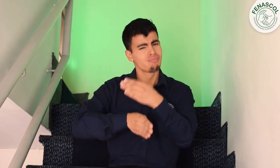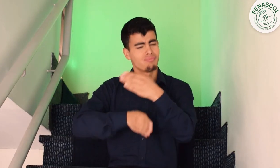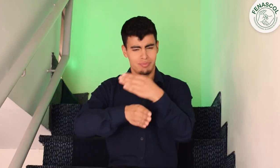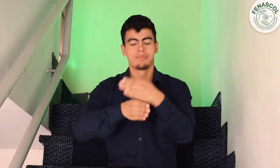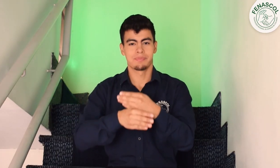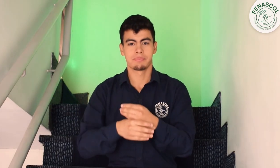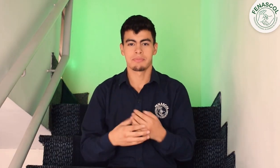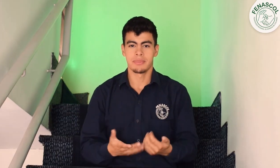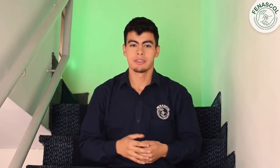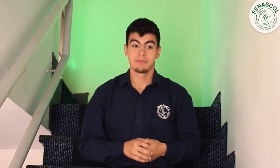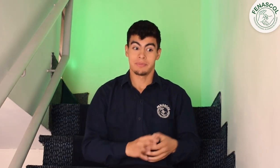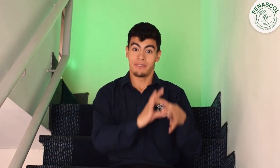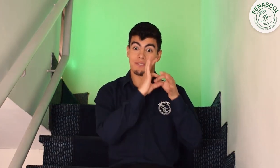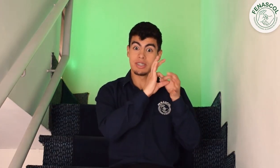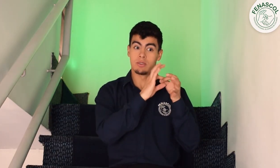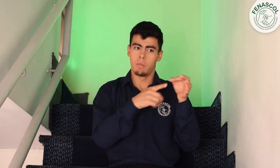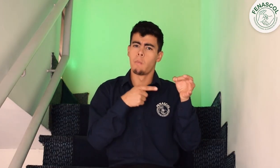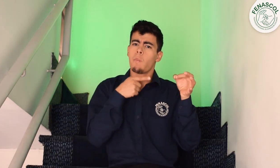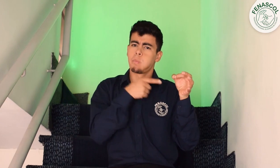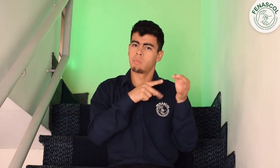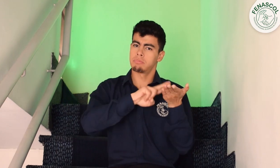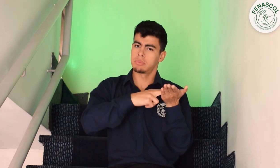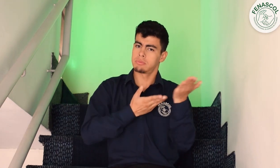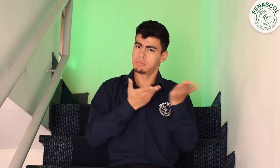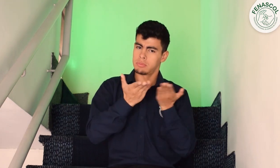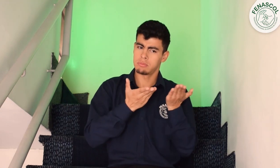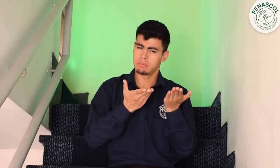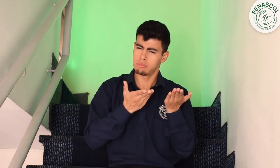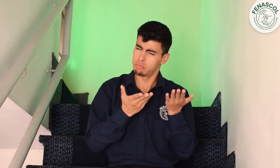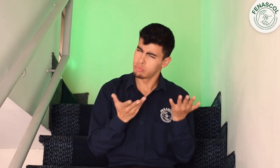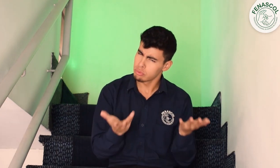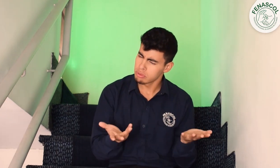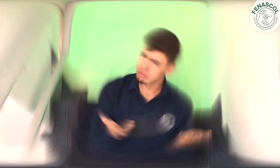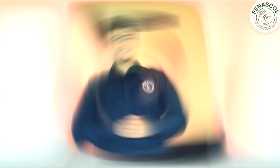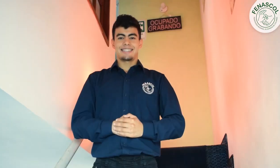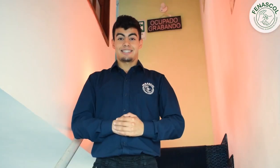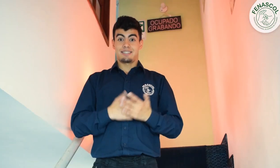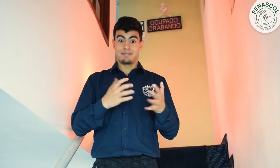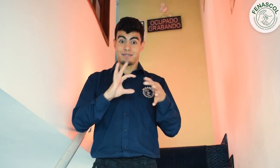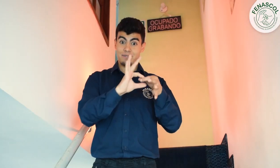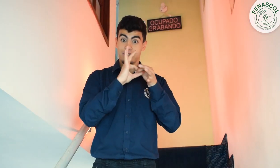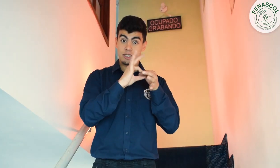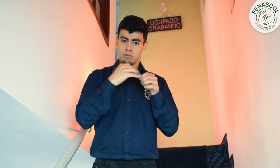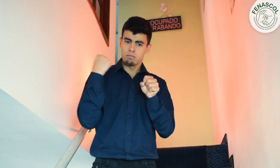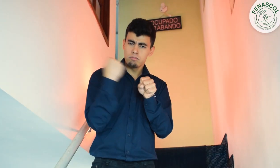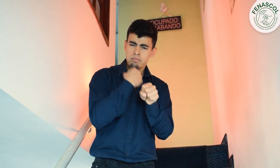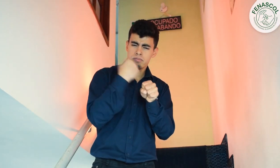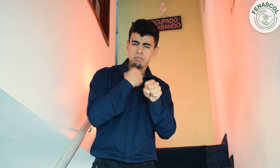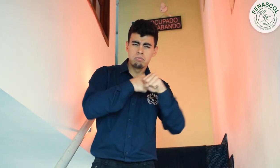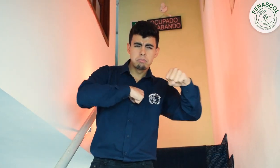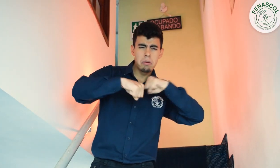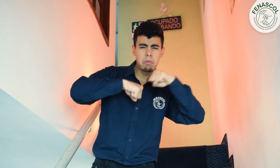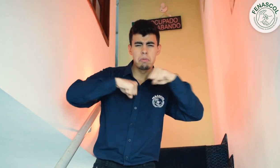Continuaremos en este ejercicio. ¿Pero por qué ofrecemos el Servicio de Interpretación en Lengua de Señas Colombiana? FENASCOL trabaja